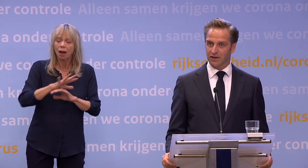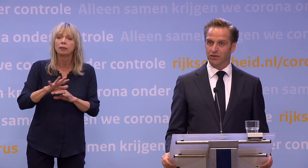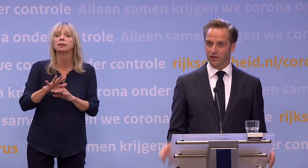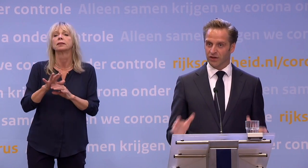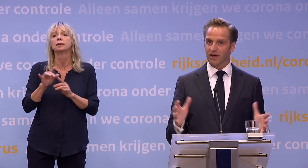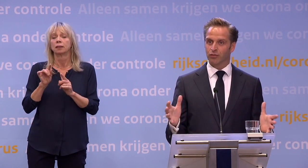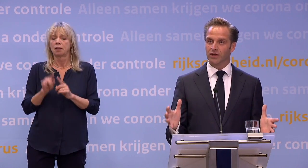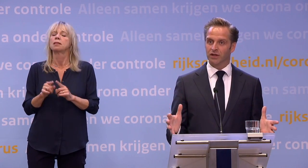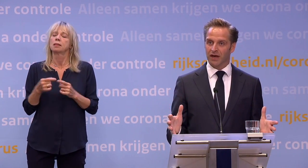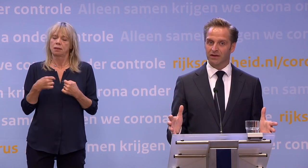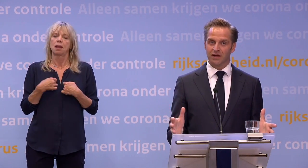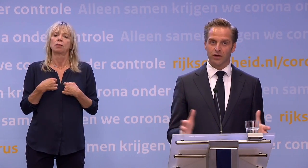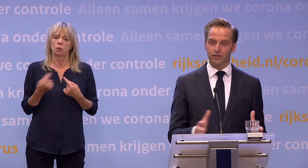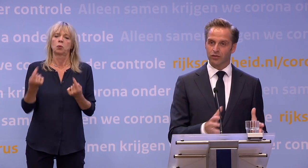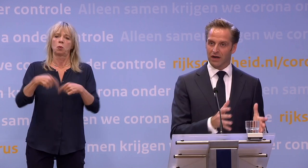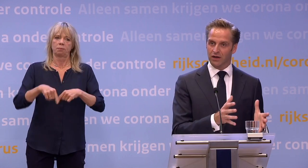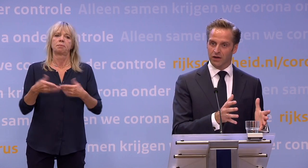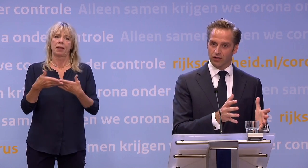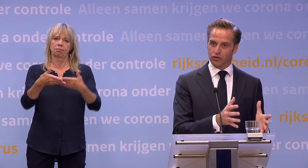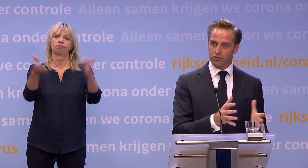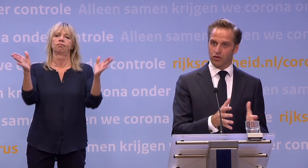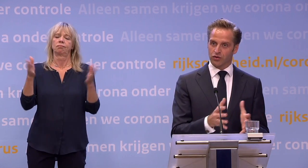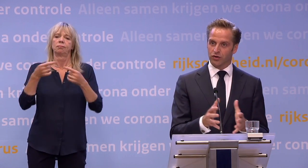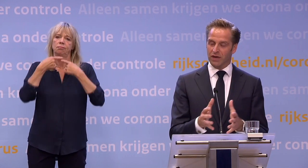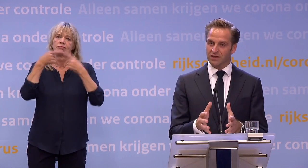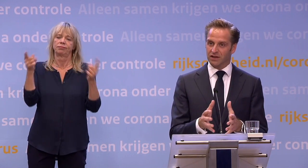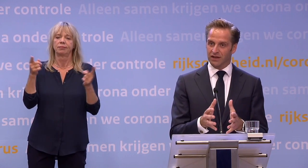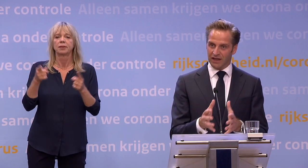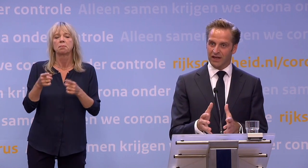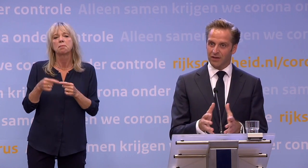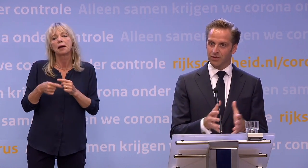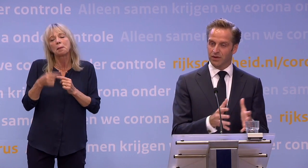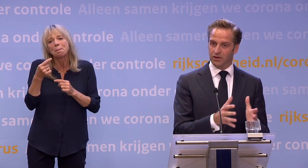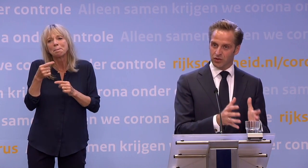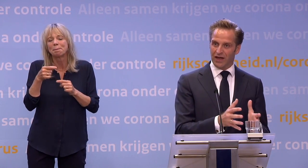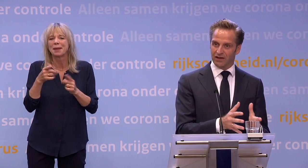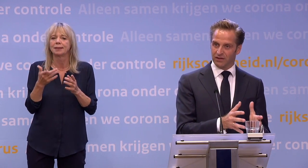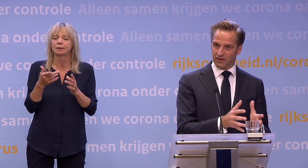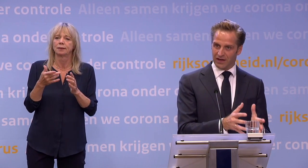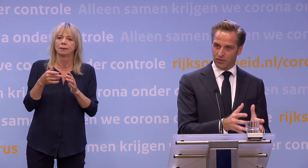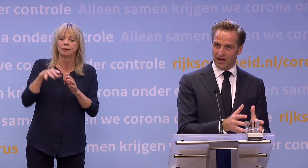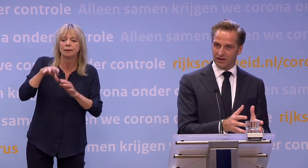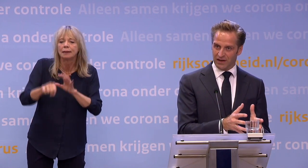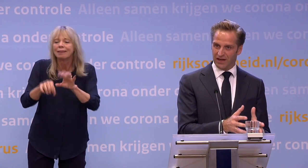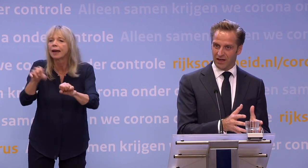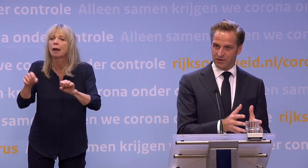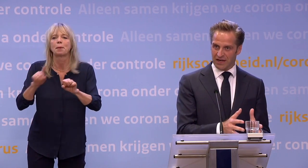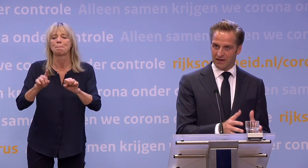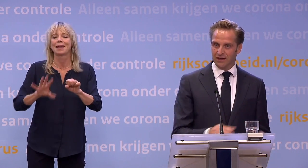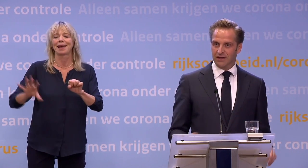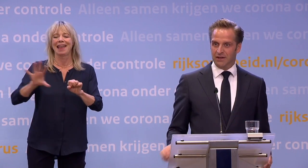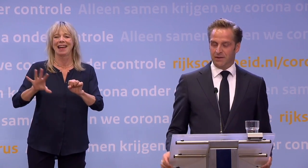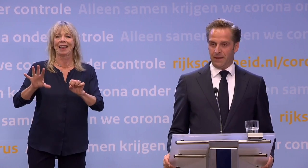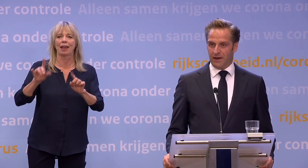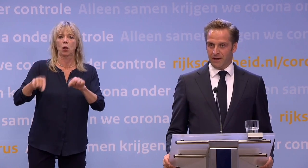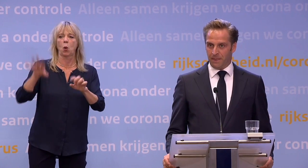Veiligheidsregio... ...dan zal ik daar publiekelijke mededelingen over doen. Maar grosso modo zullen de meeste ingrepen... ...zullen echt regionale ingrepen zijn.